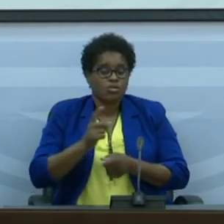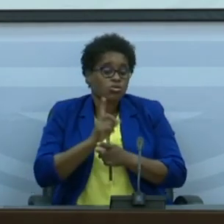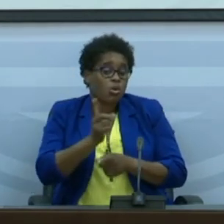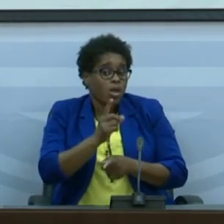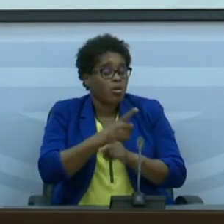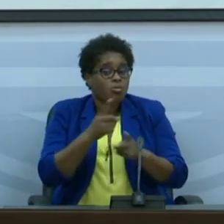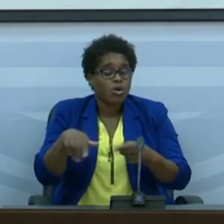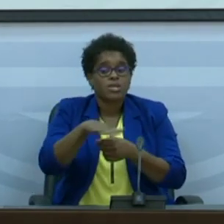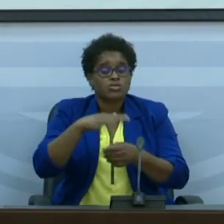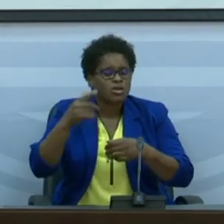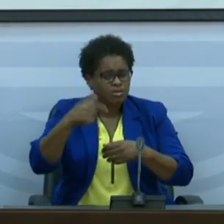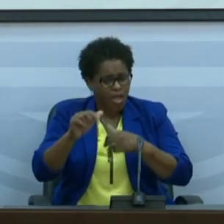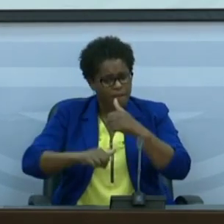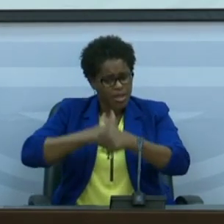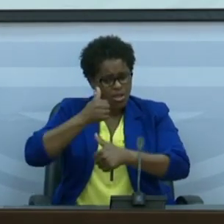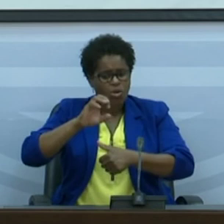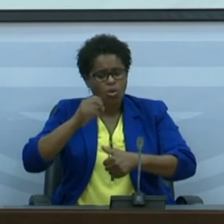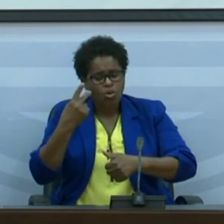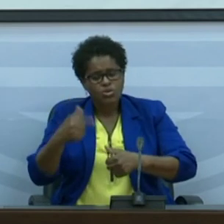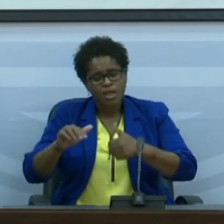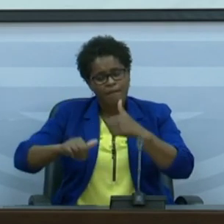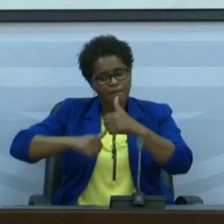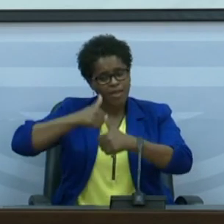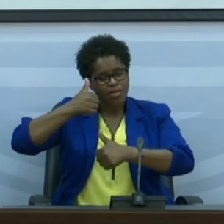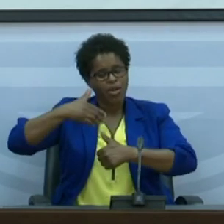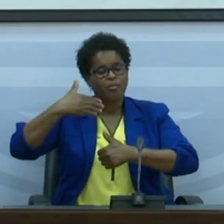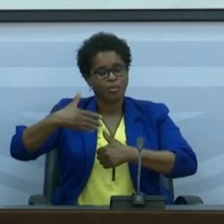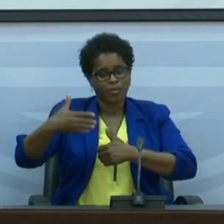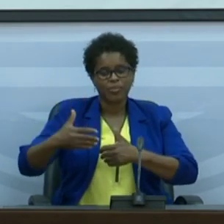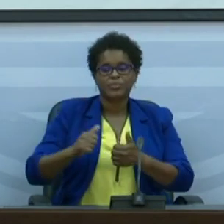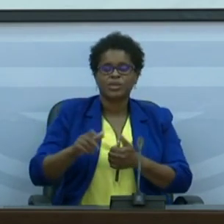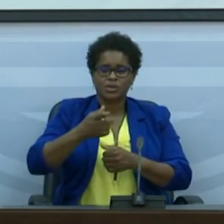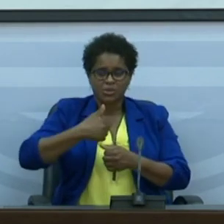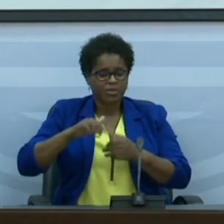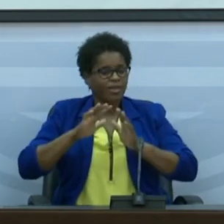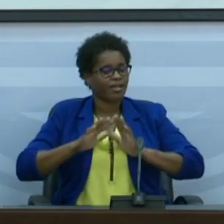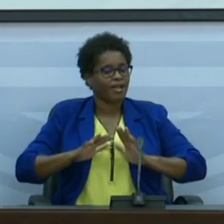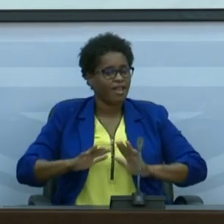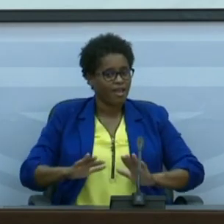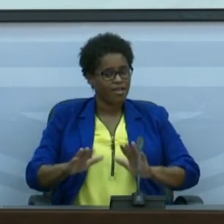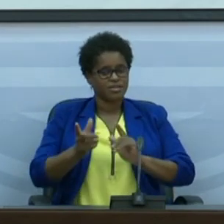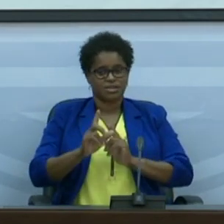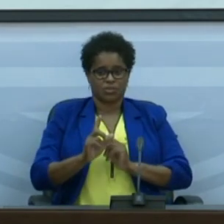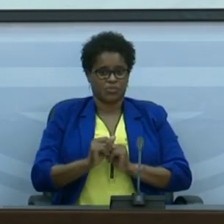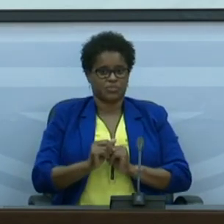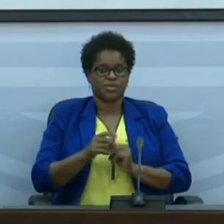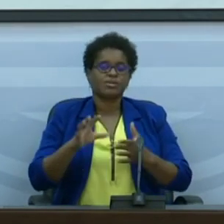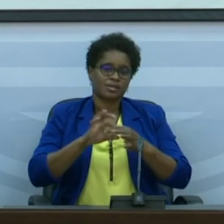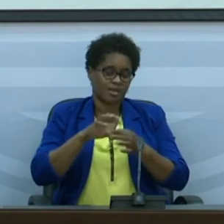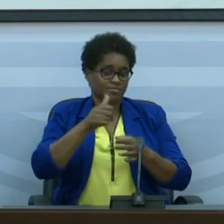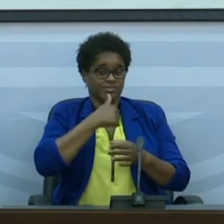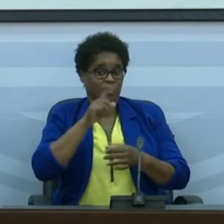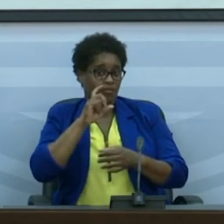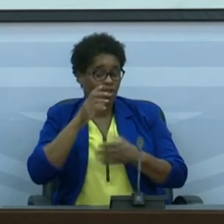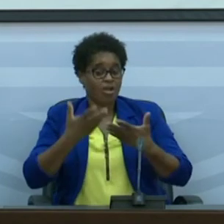porque a situação está melhor ou está a melhor que nós devemos relaxar em relação às medidas de prevenção